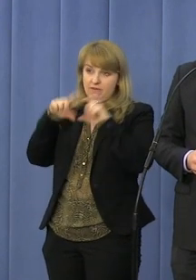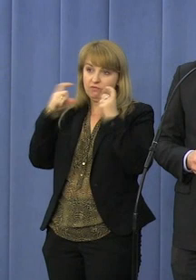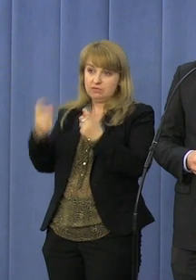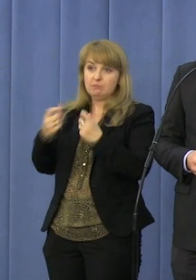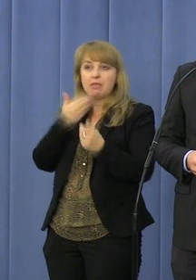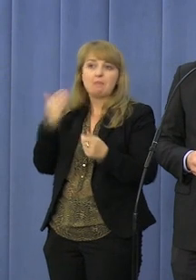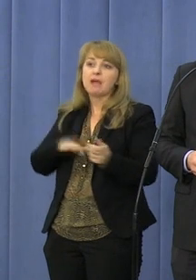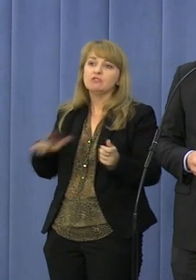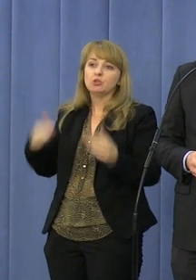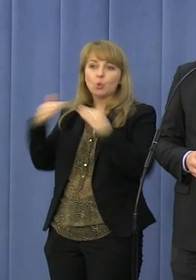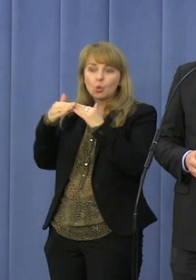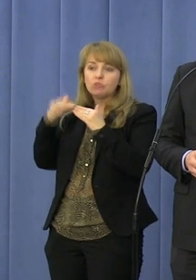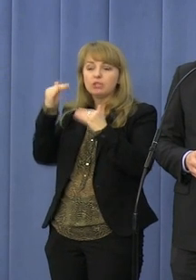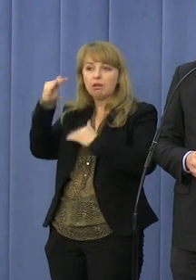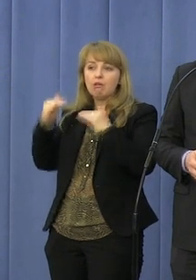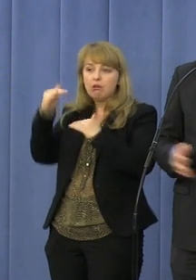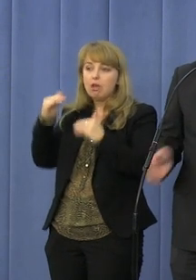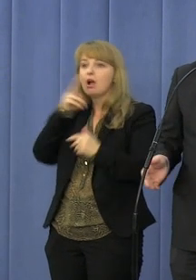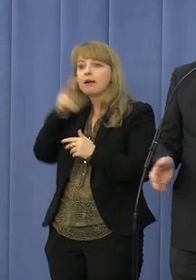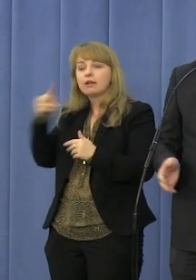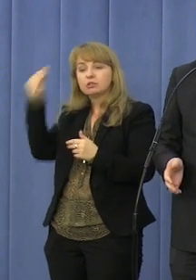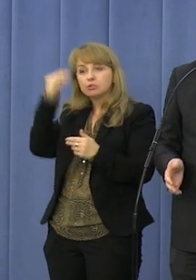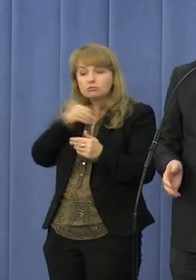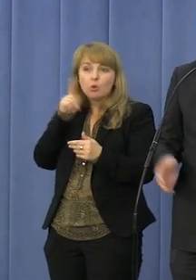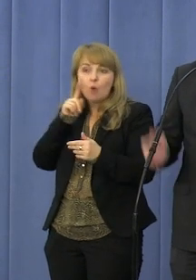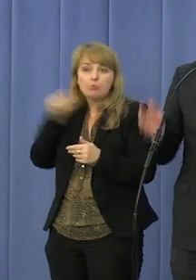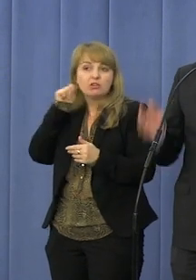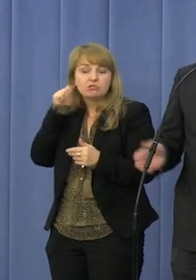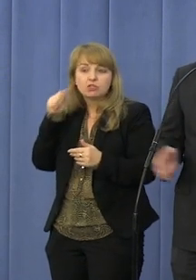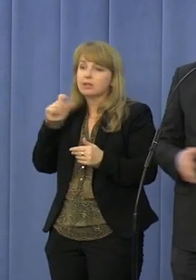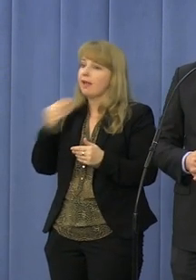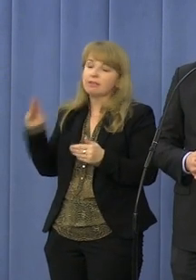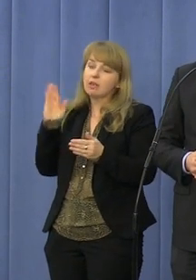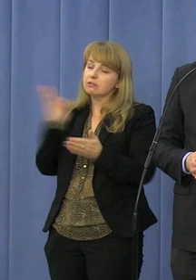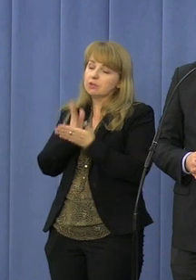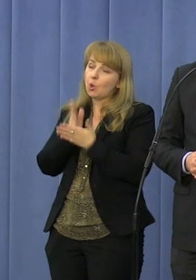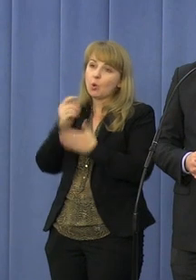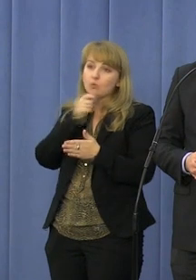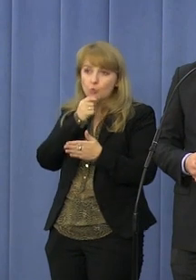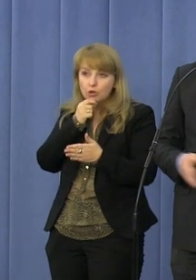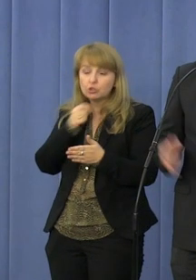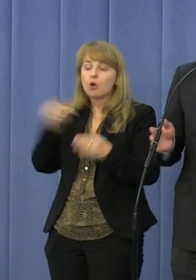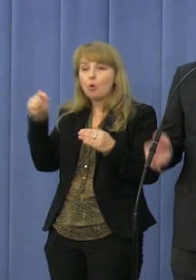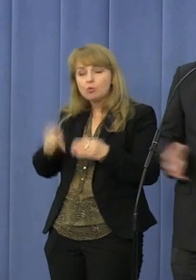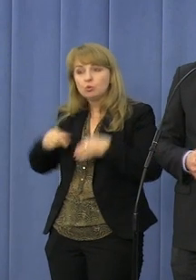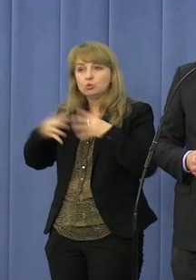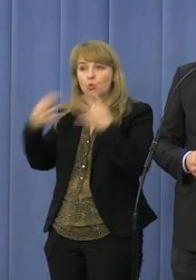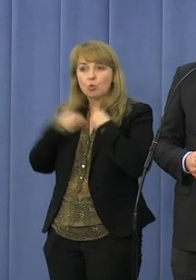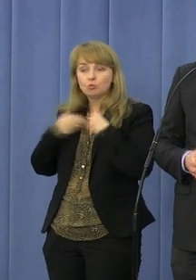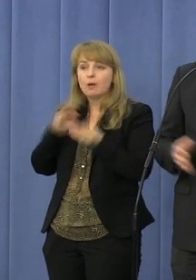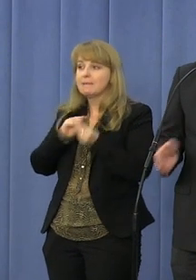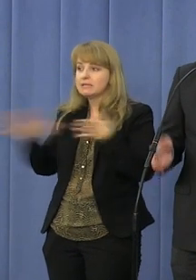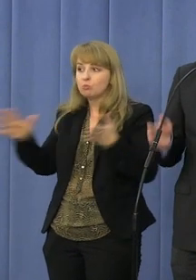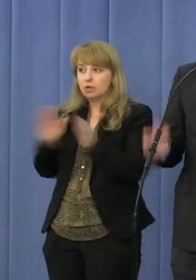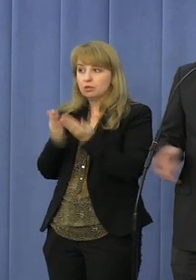równych i równiejszych. Każda uczennica i każdy uczeń, nie tylko z najmłodszej klasy, powinien dostać bezpłatny podręcznik i ciepły